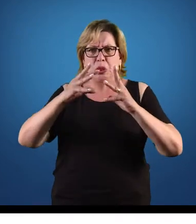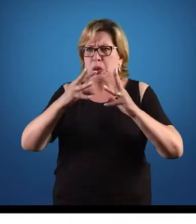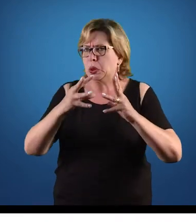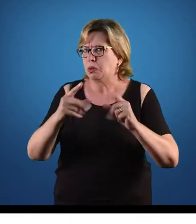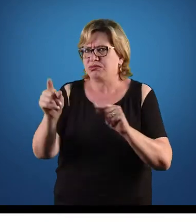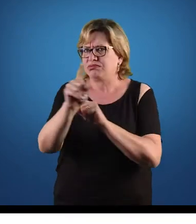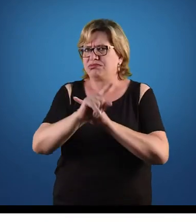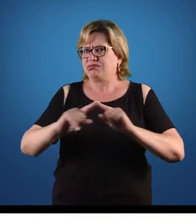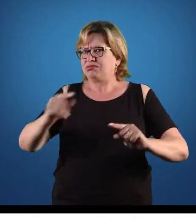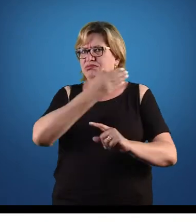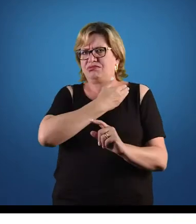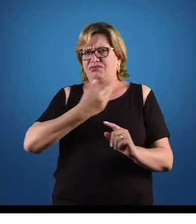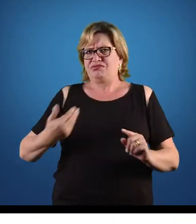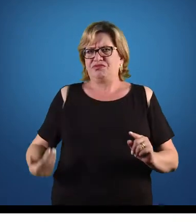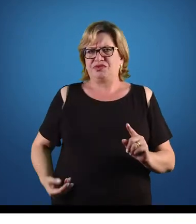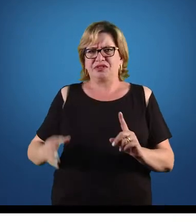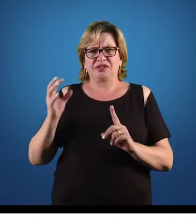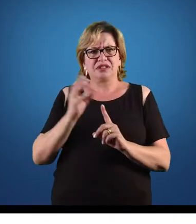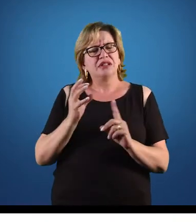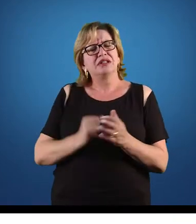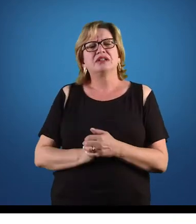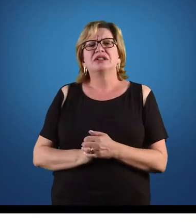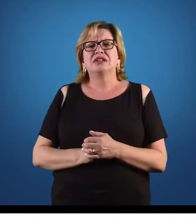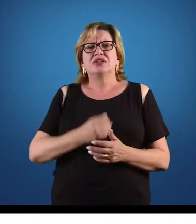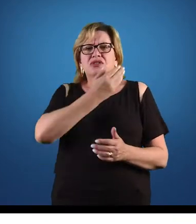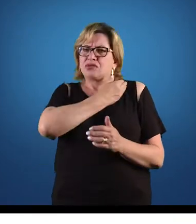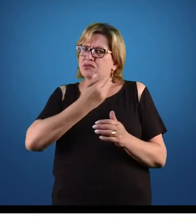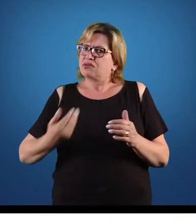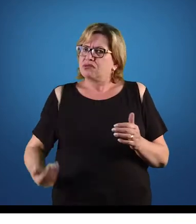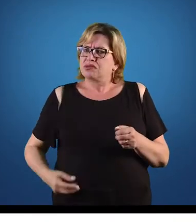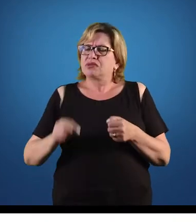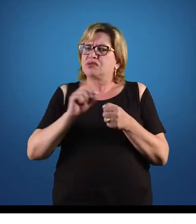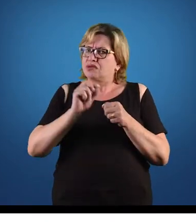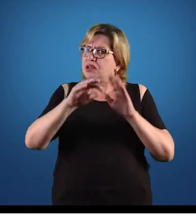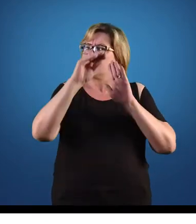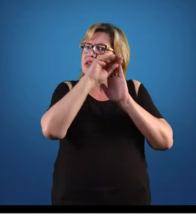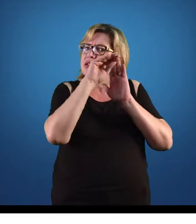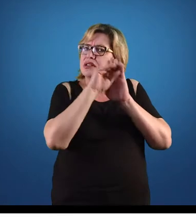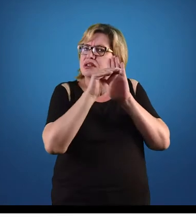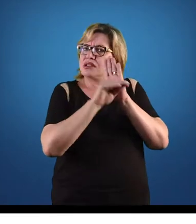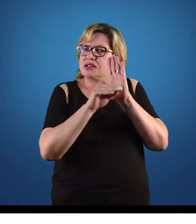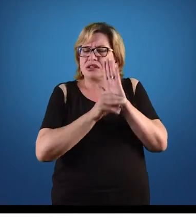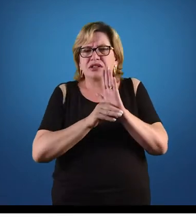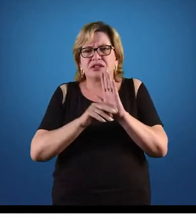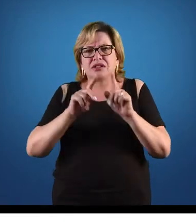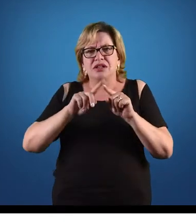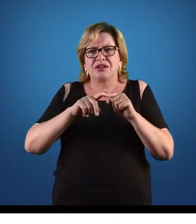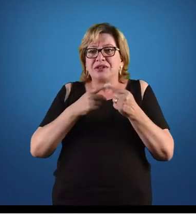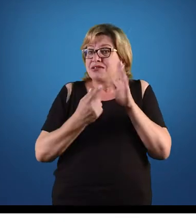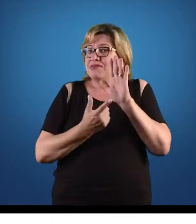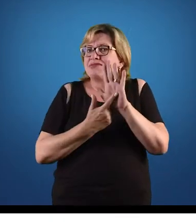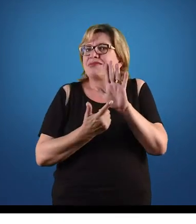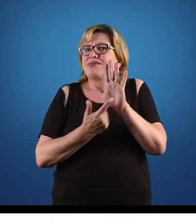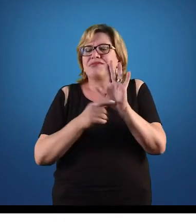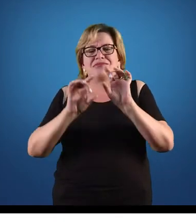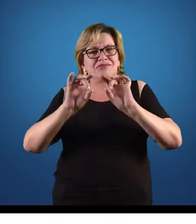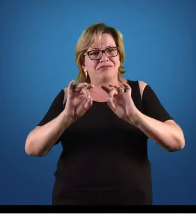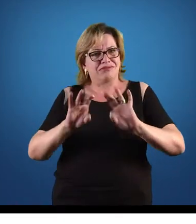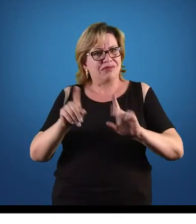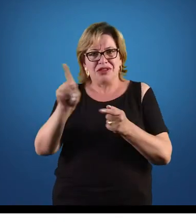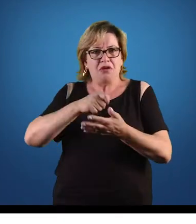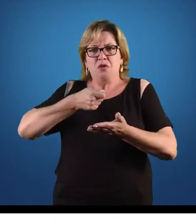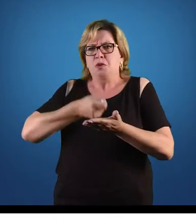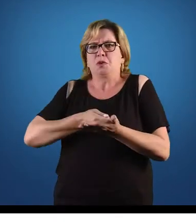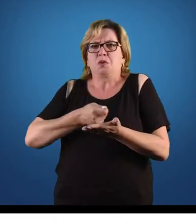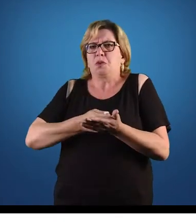questões econômicas. O governo faz um planejamento, mas é meramente indicativo, certo?